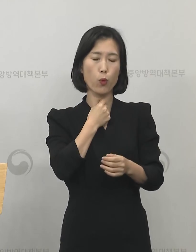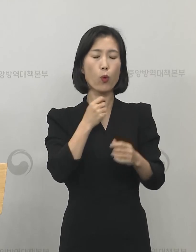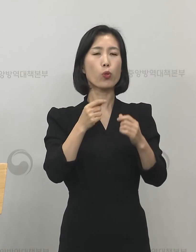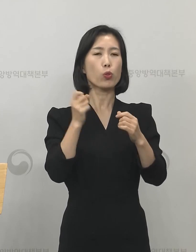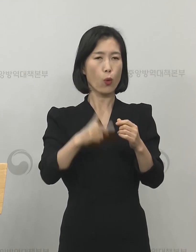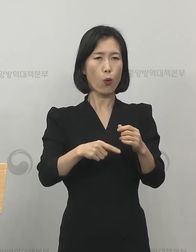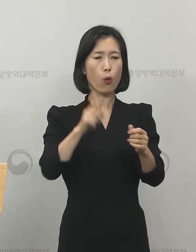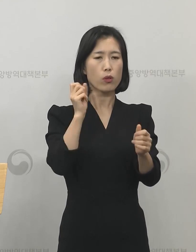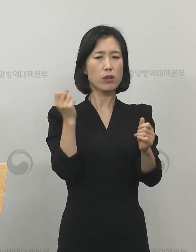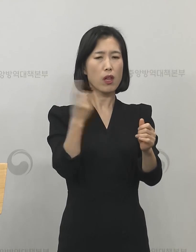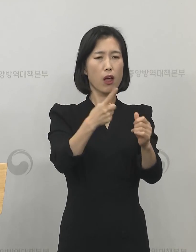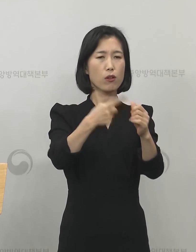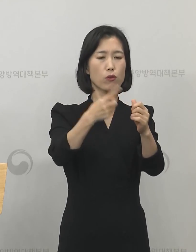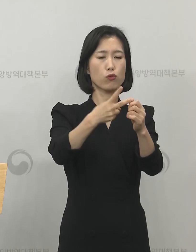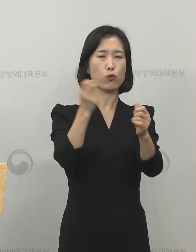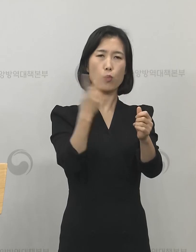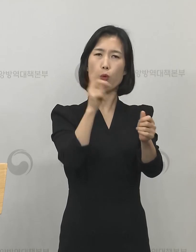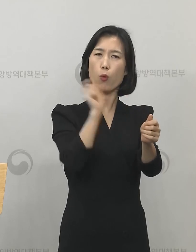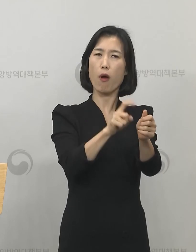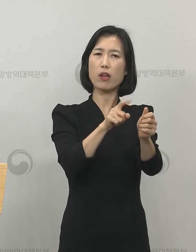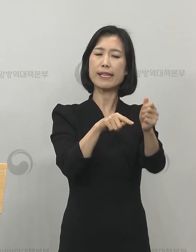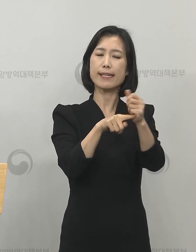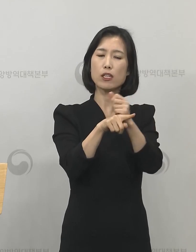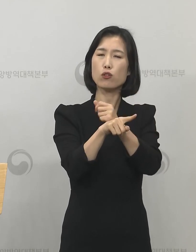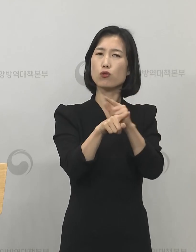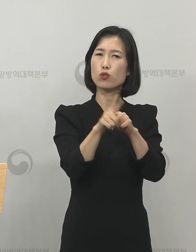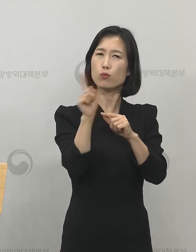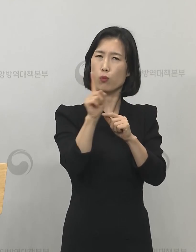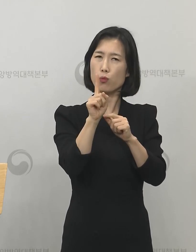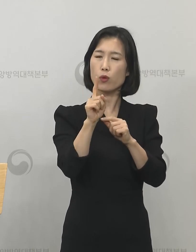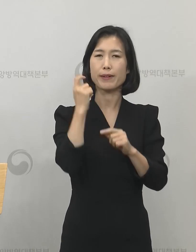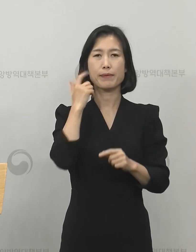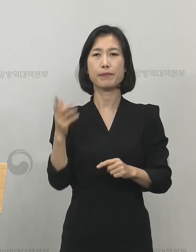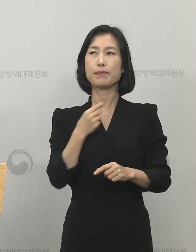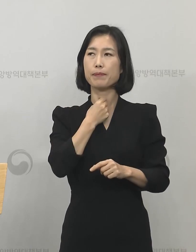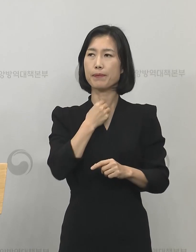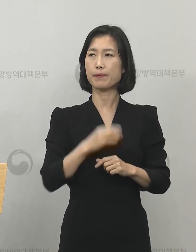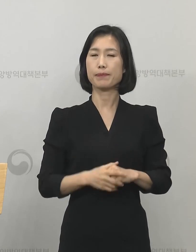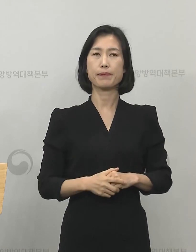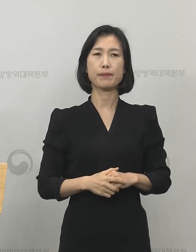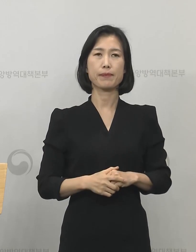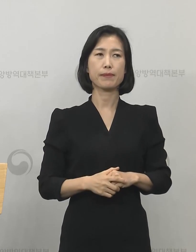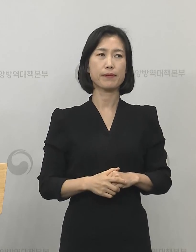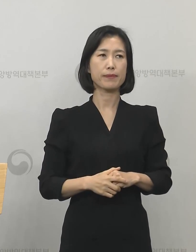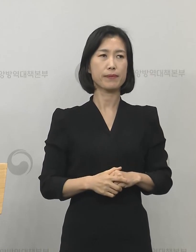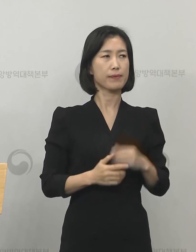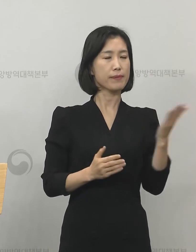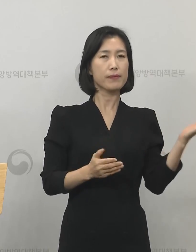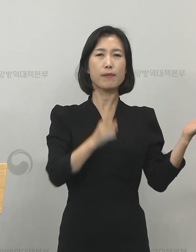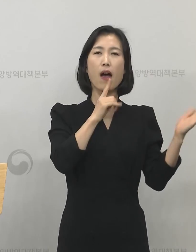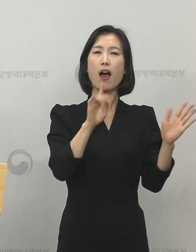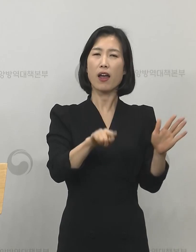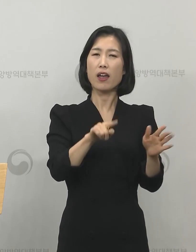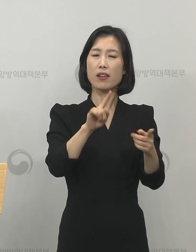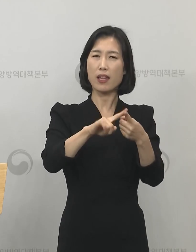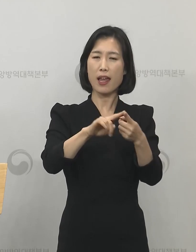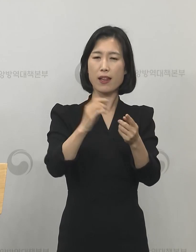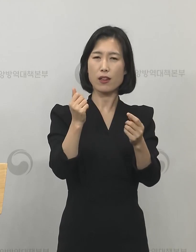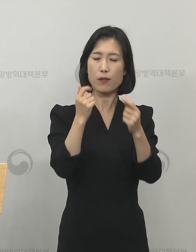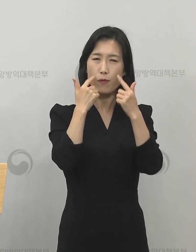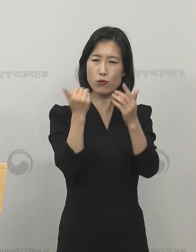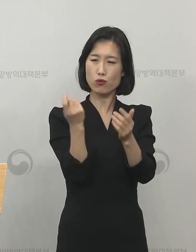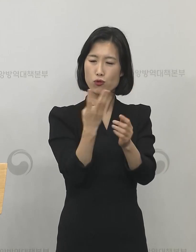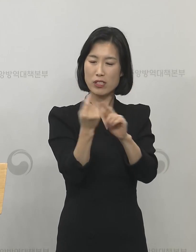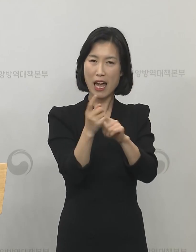재확진의 원인이 무엇인지 말씀해 달라는 질문입니다. 이 관련된 통계는 저희가 오늘 보도자료로 보면